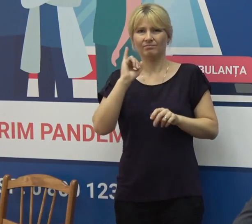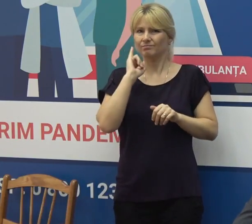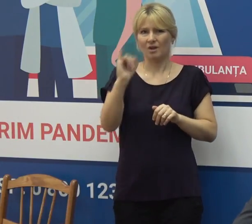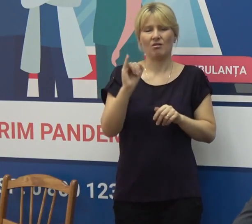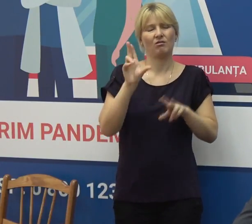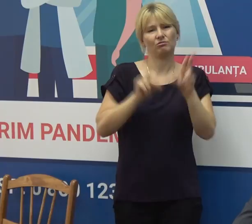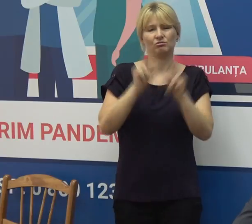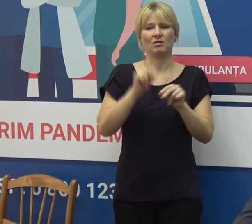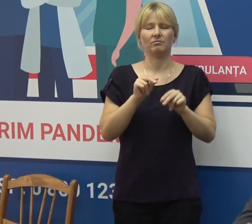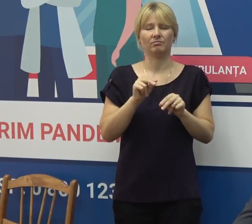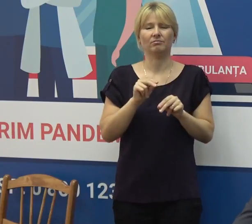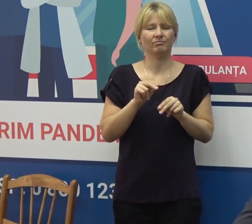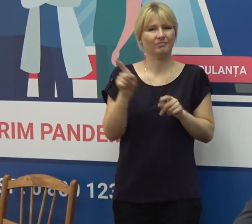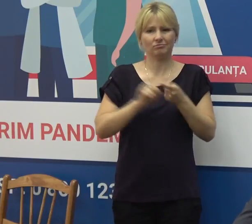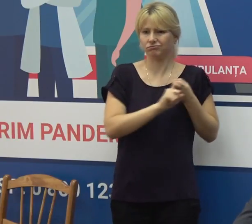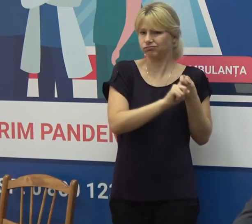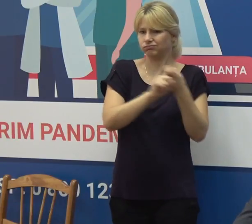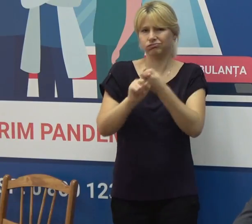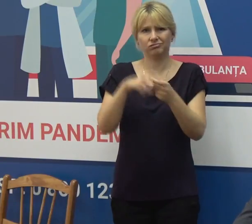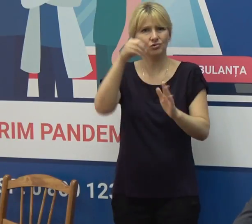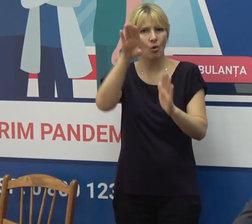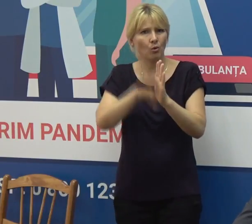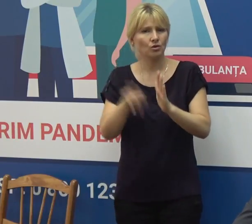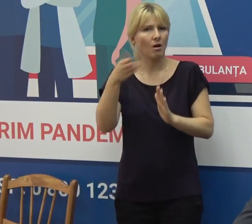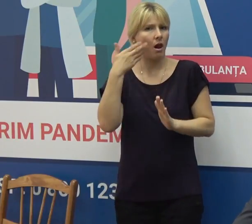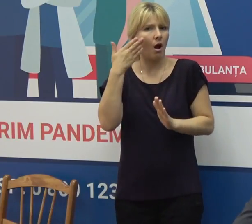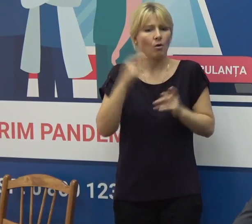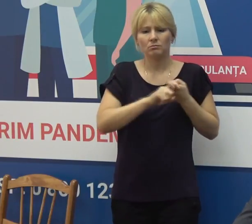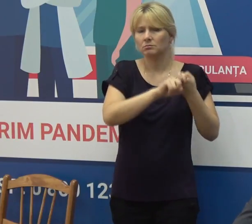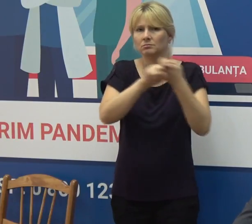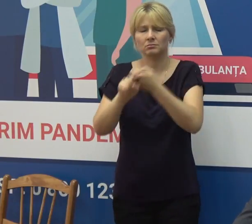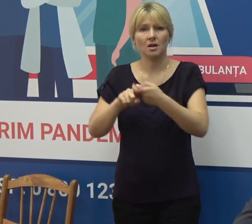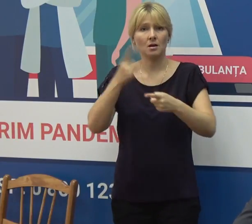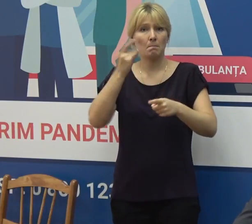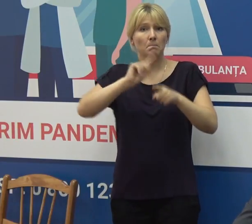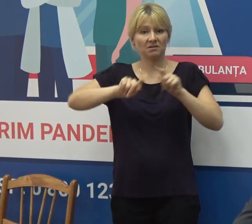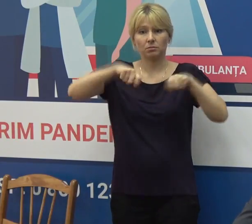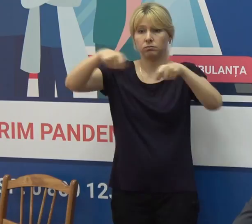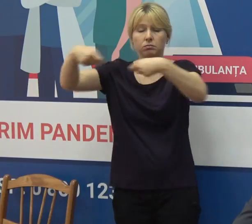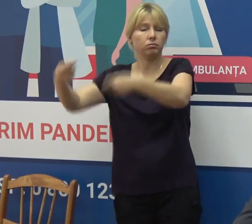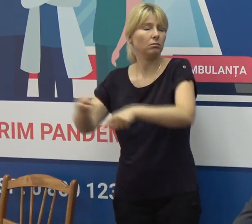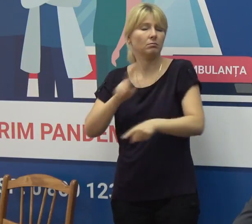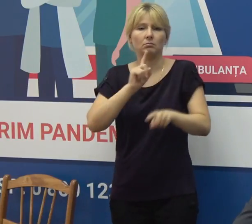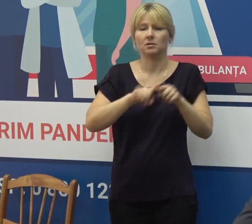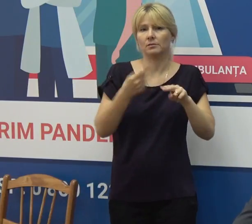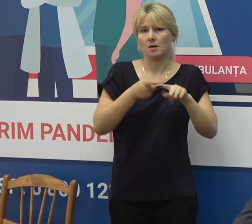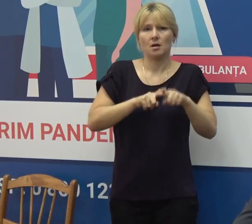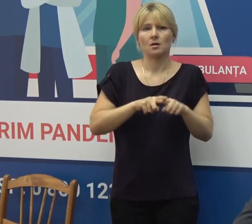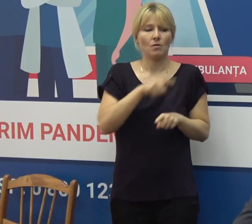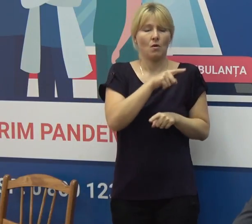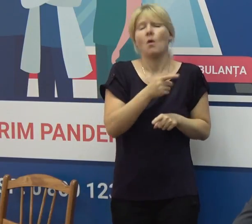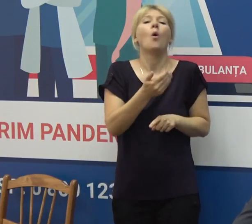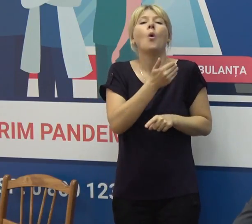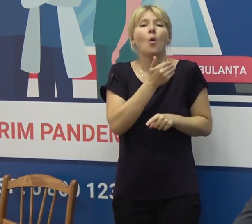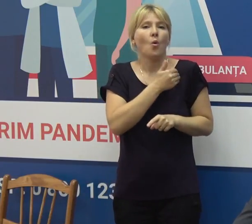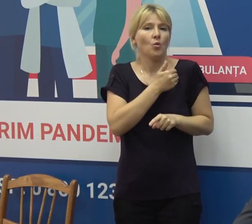Delta, care este mai contagioasă, se transmite mai ușor și mai repede la o persoană la alta și, evident, nu este restricționat de